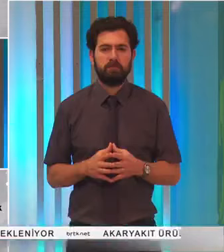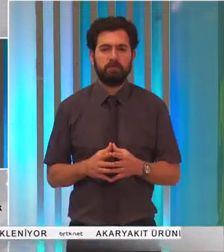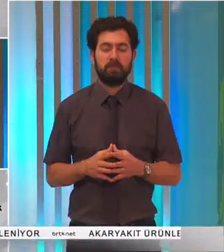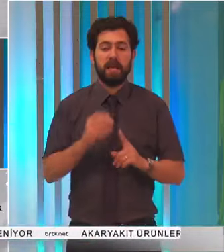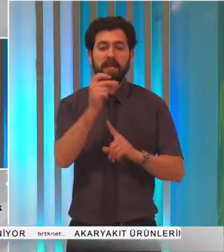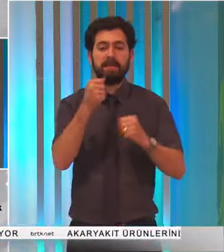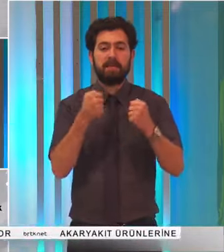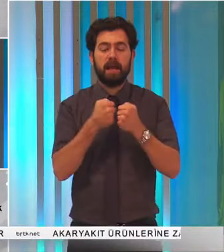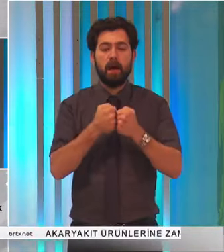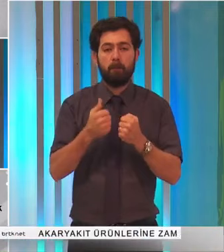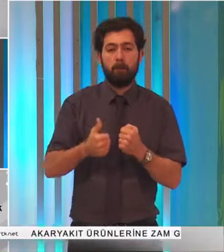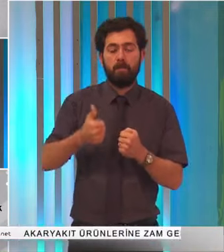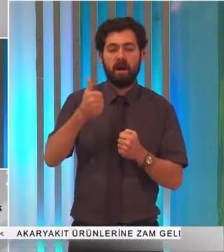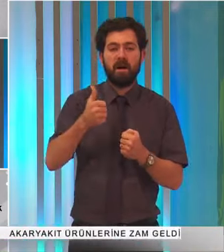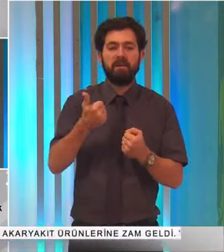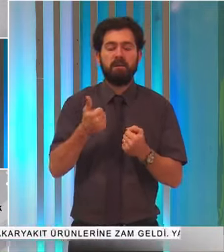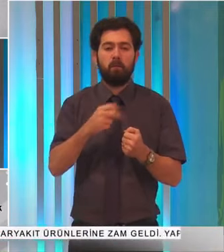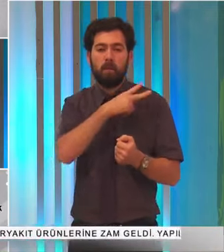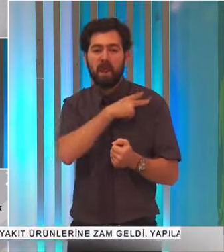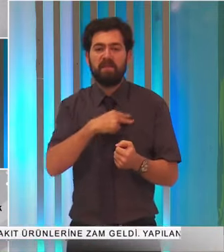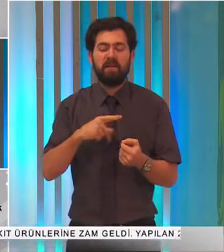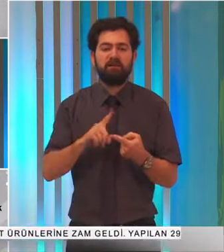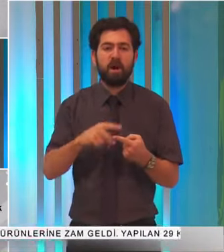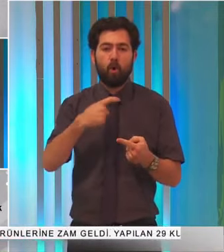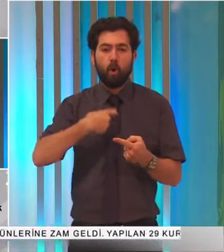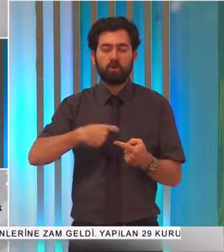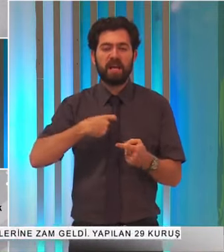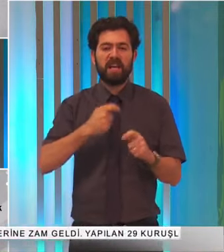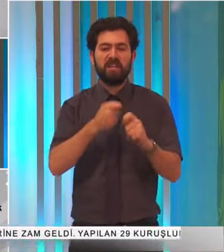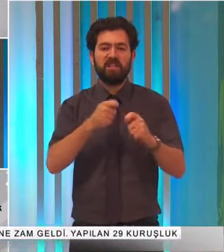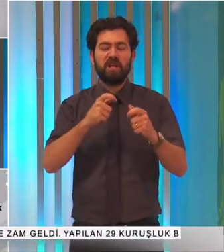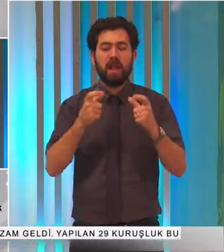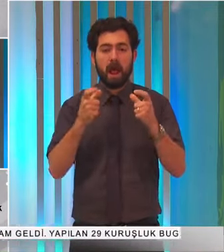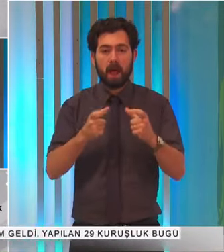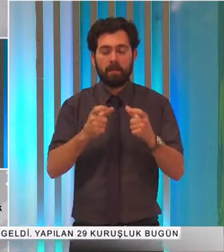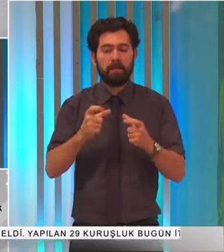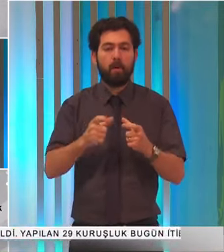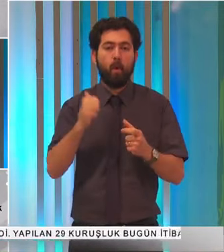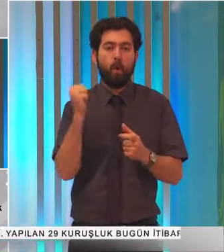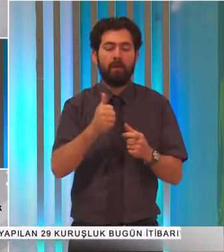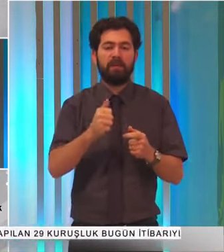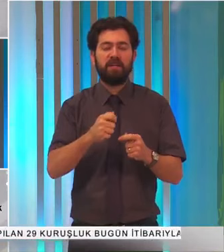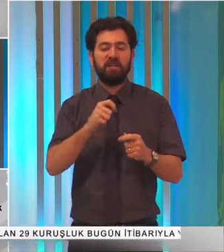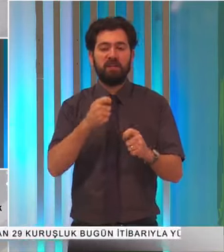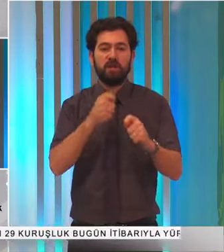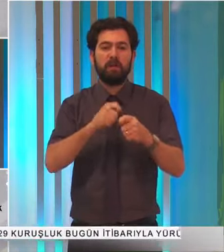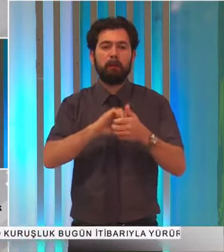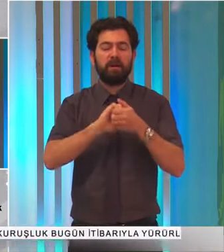İskelede Bakanlık, Belediye ve Özel Sektörden Anlamlı İşbirliği